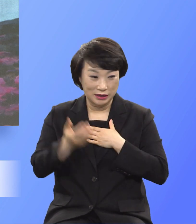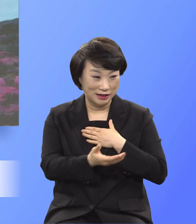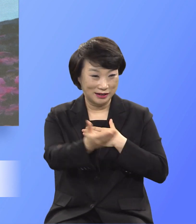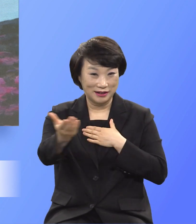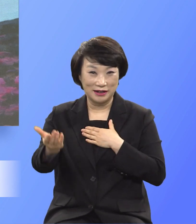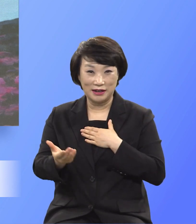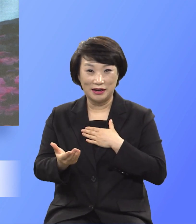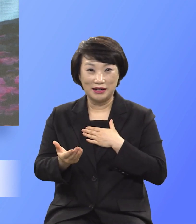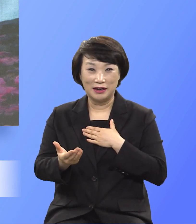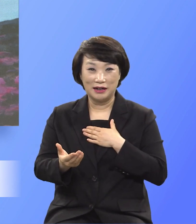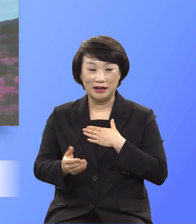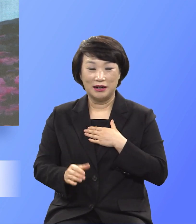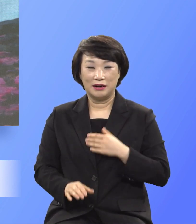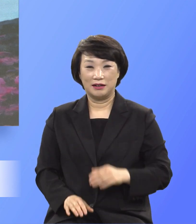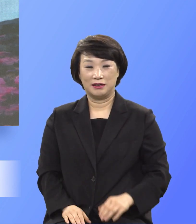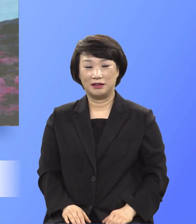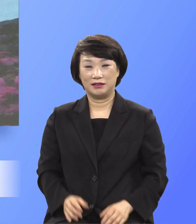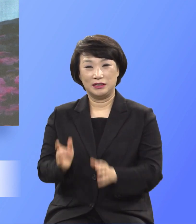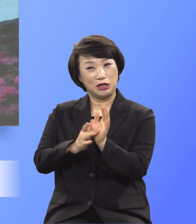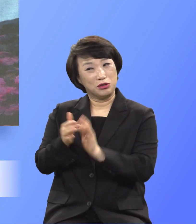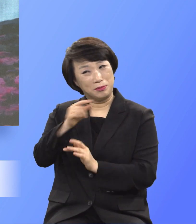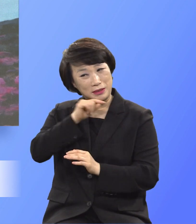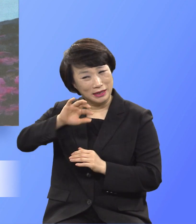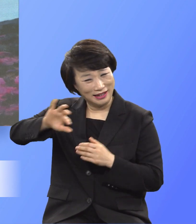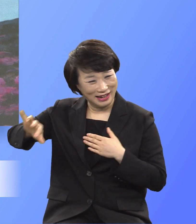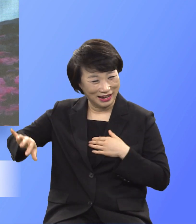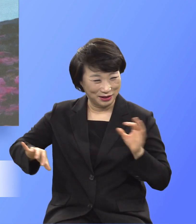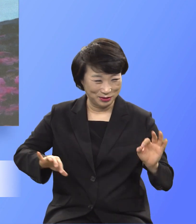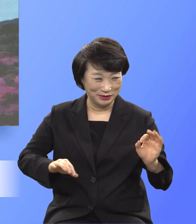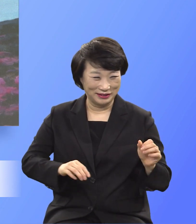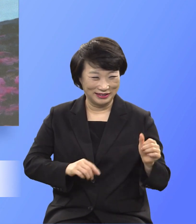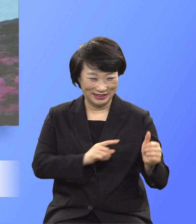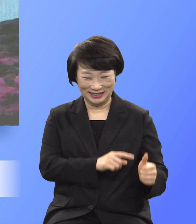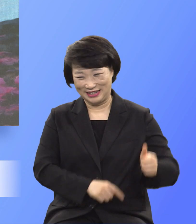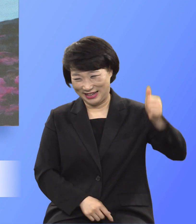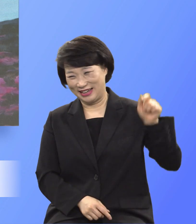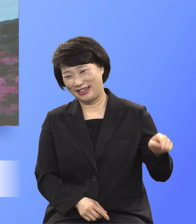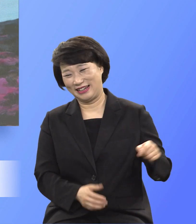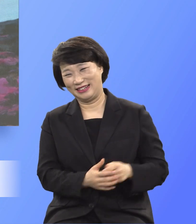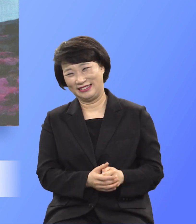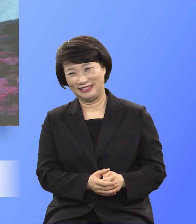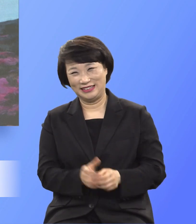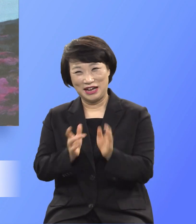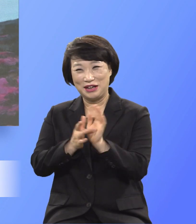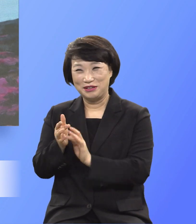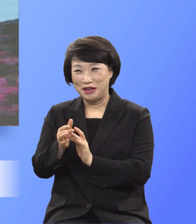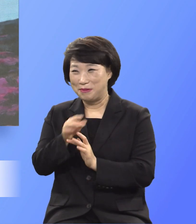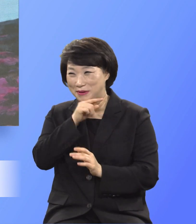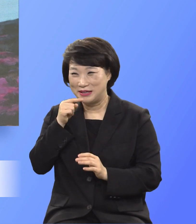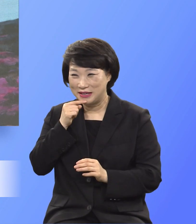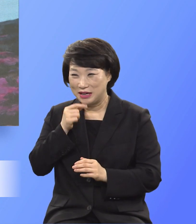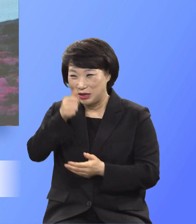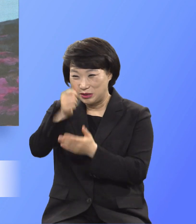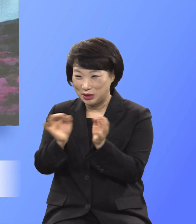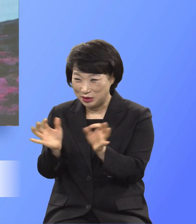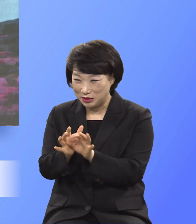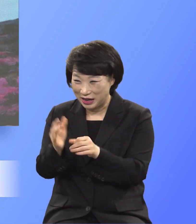예수 피보다는 돈이 낫잖아 예수의 피의 속죄의 은총